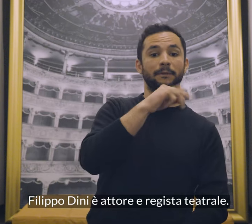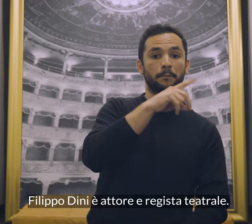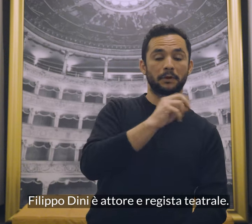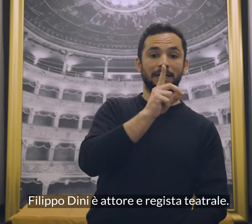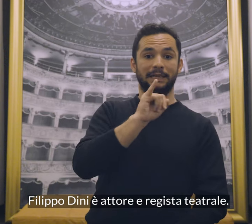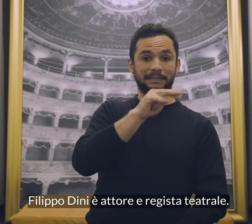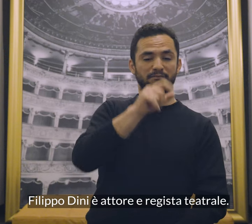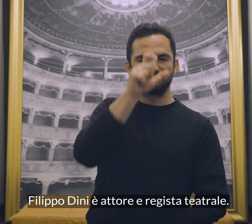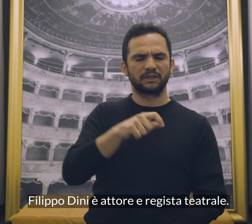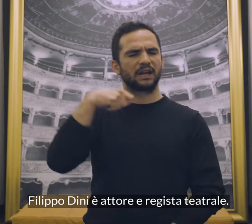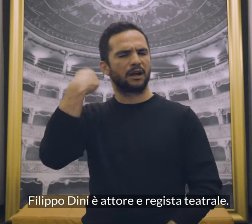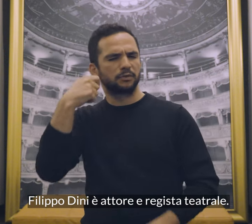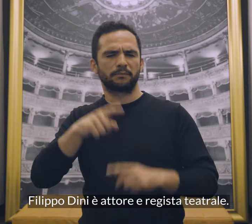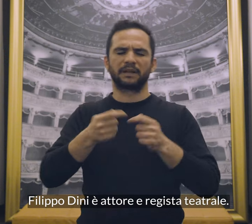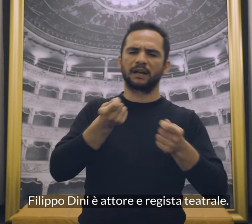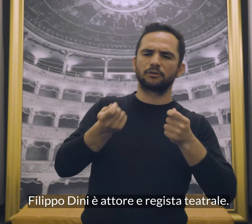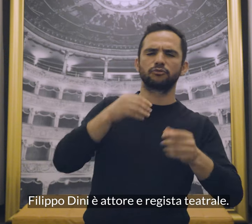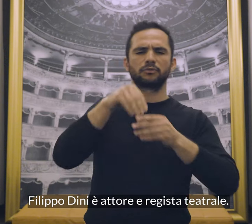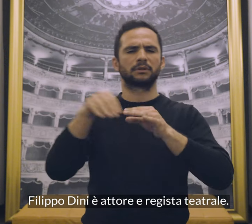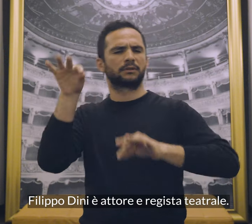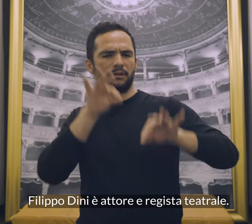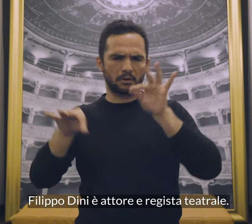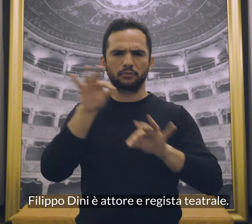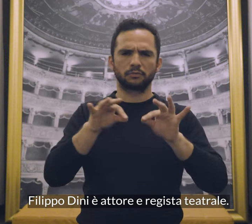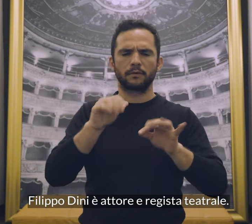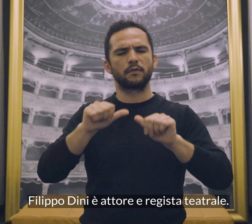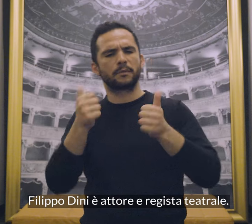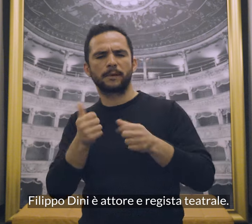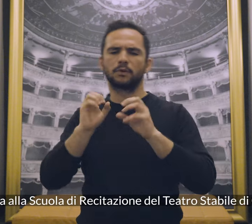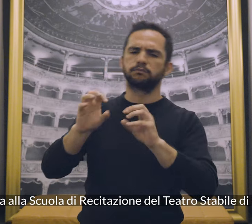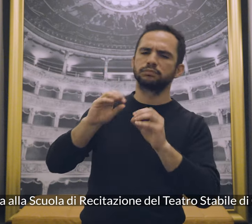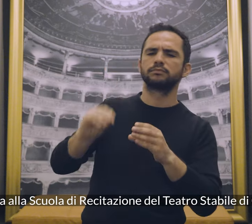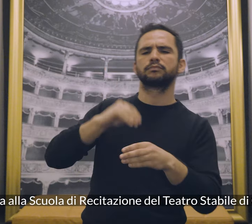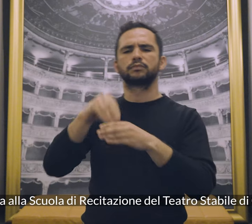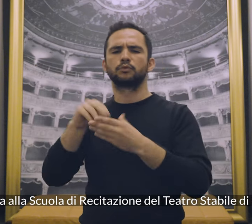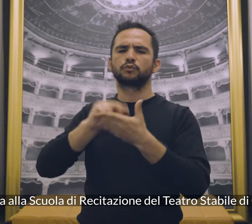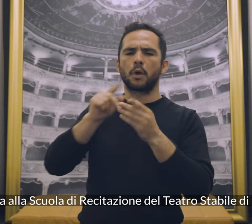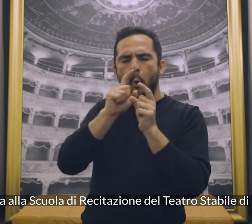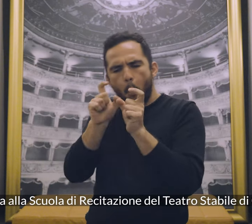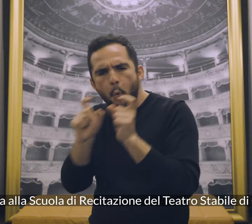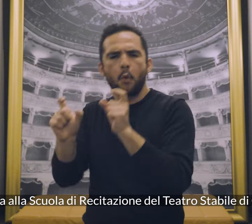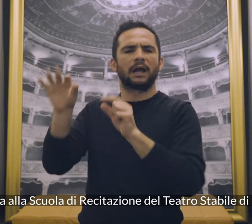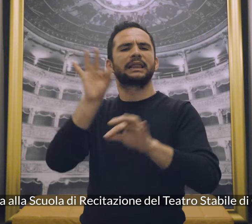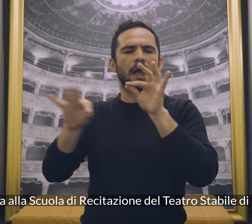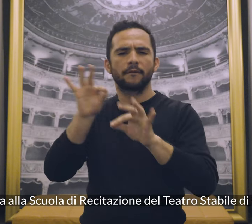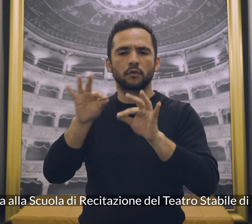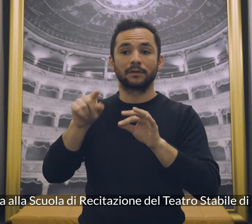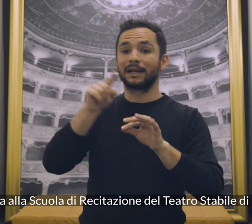Filippo Dini è attore e regista teatrale. Si forma alla Scuola di Recitazione del